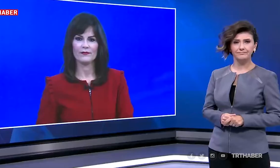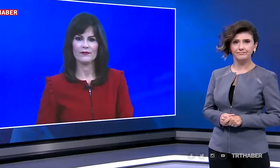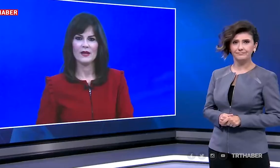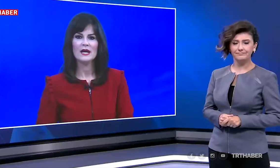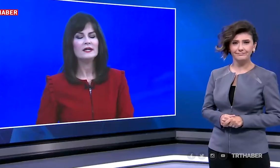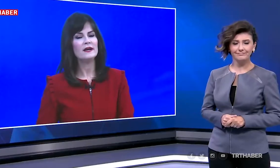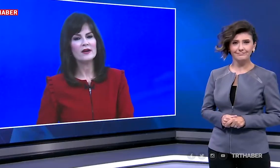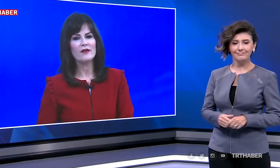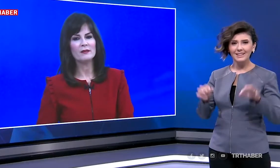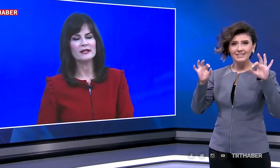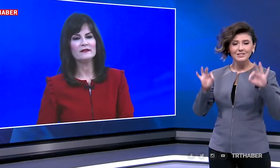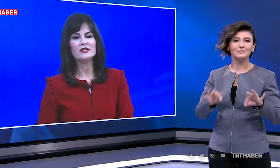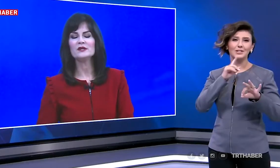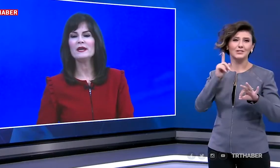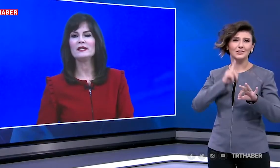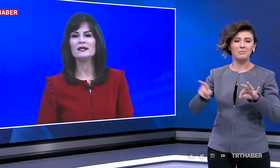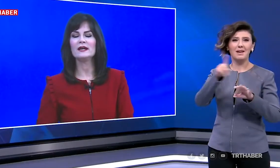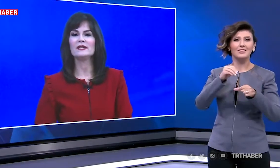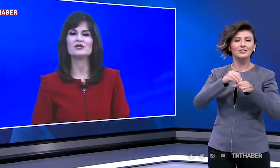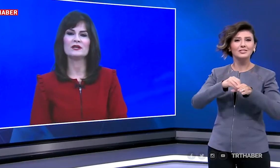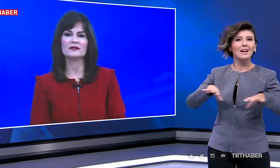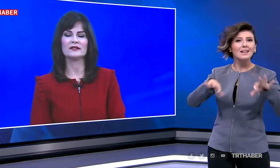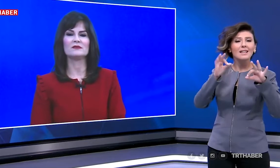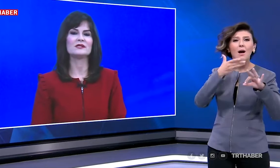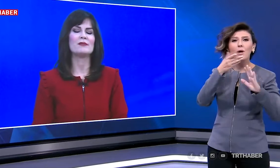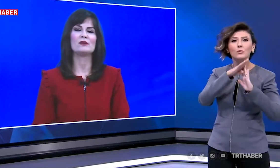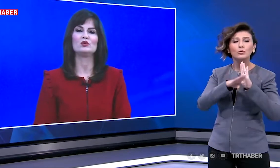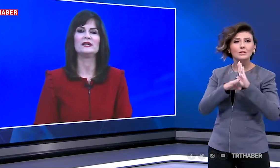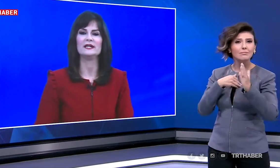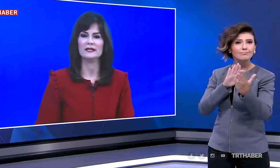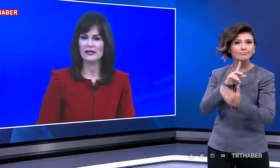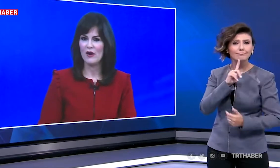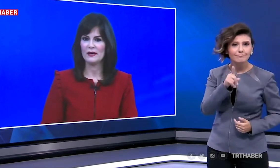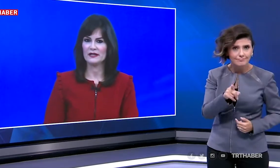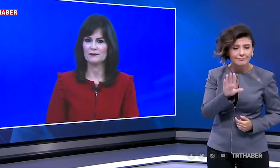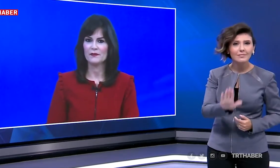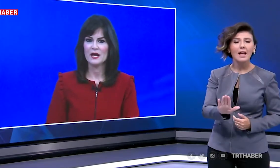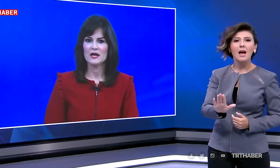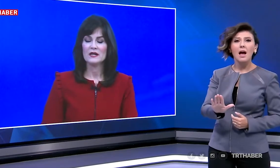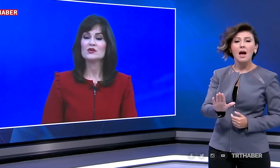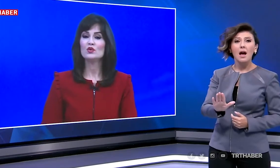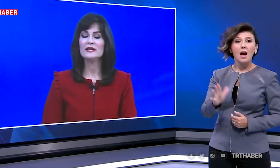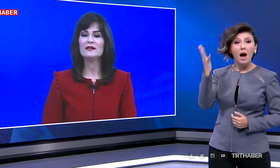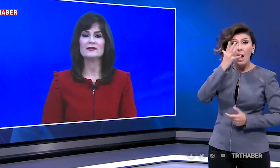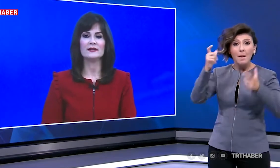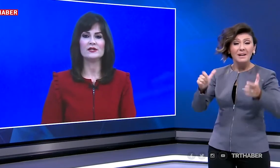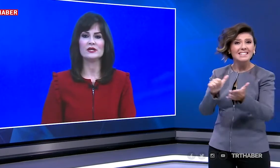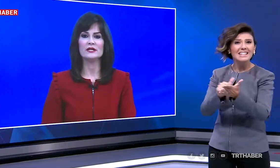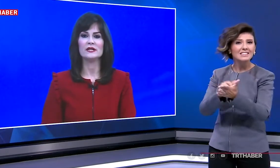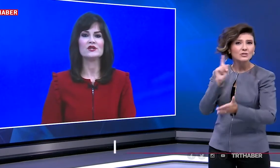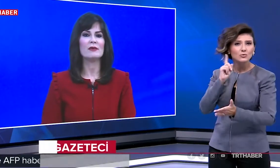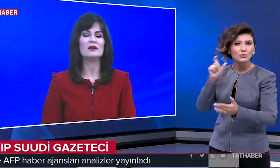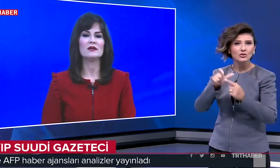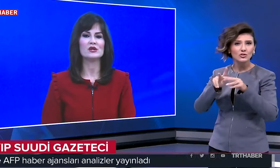Yine ara vermeden işitme engelliler için hazırladığımız haber bülteniyle devam edelim. Suudi gazeteci